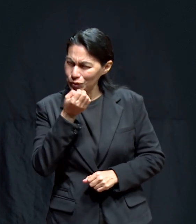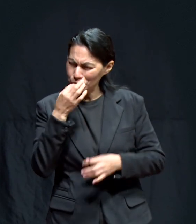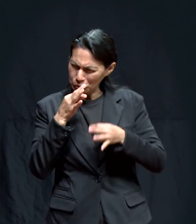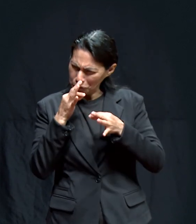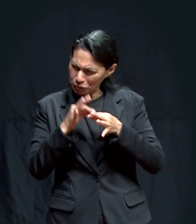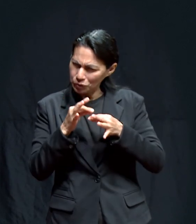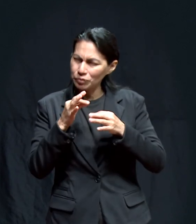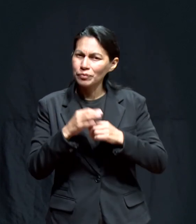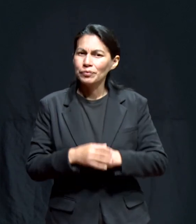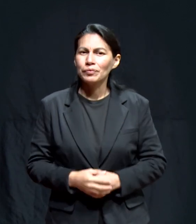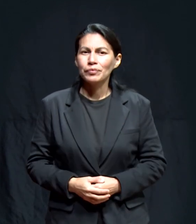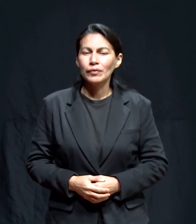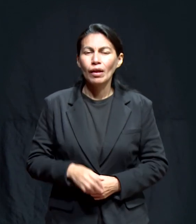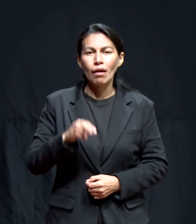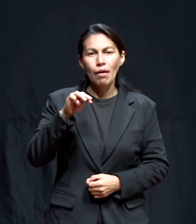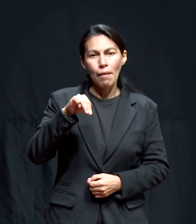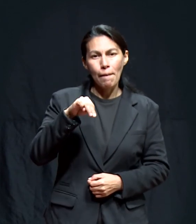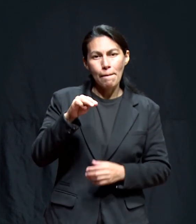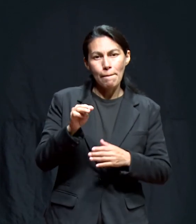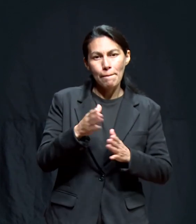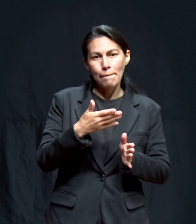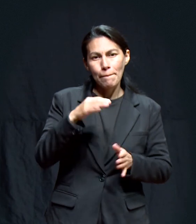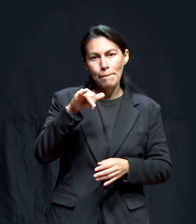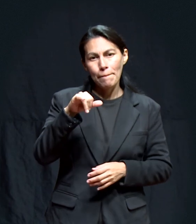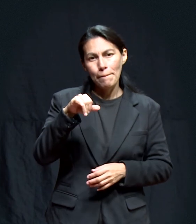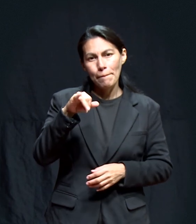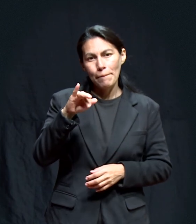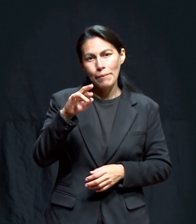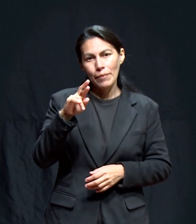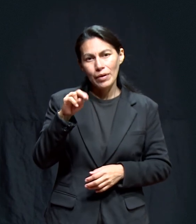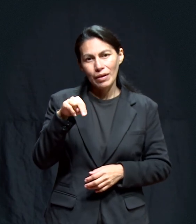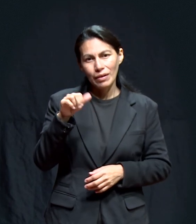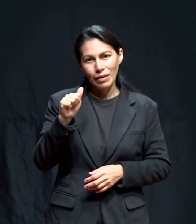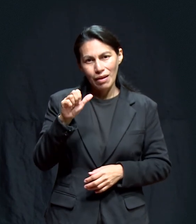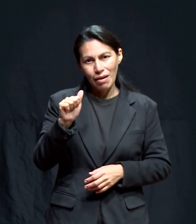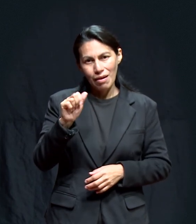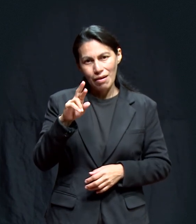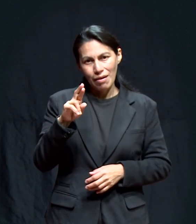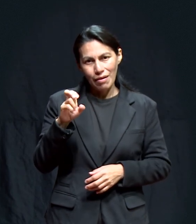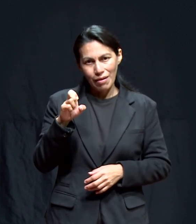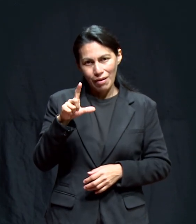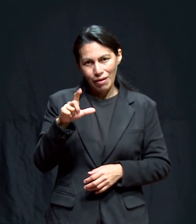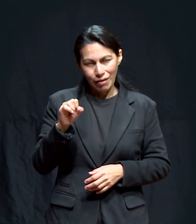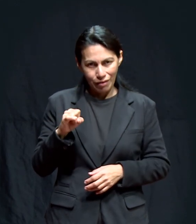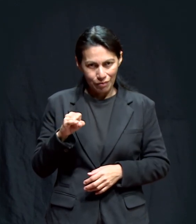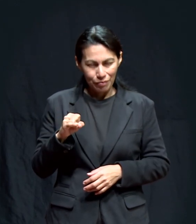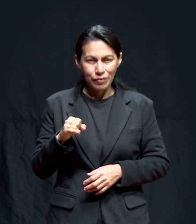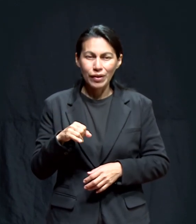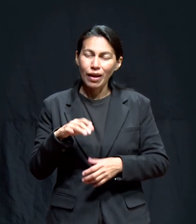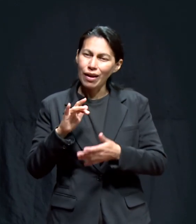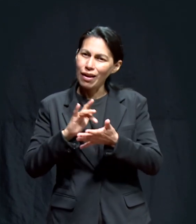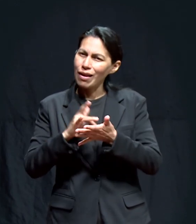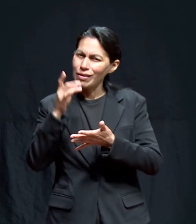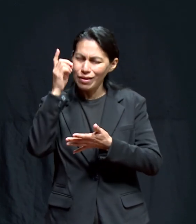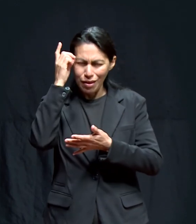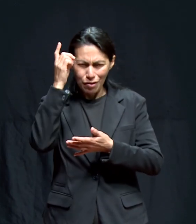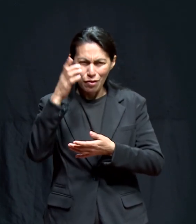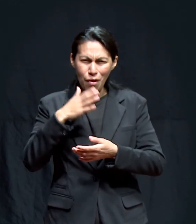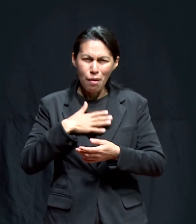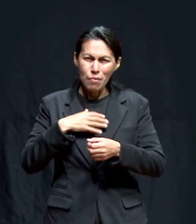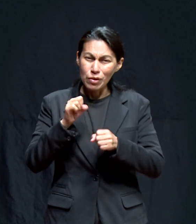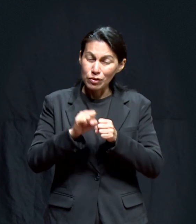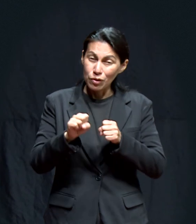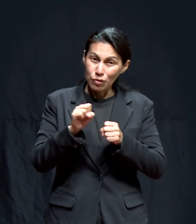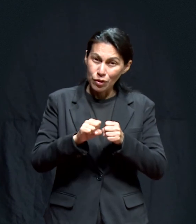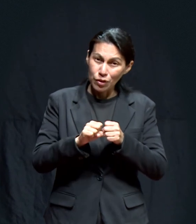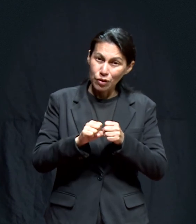por ti Mirna Arely Guzmán Gracias a Dios Mi sobrino va mejorando Amén Pero